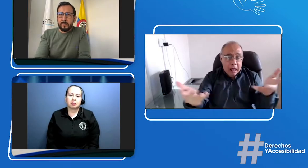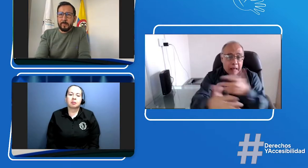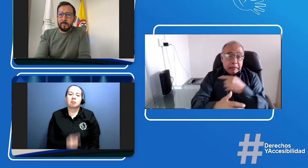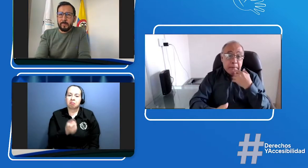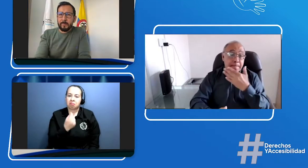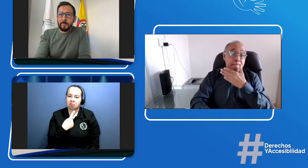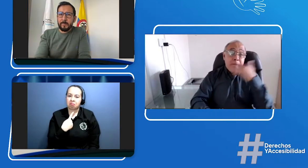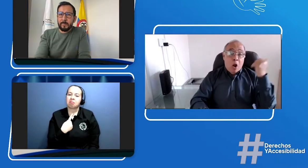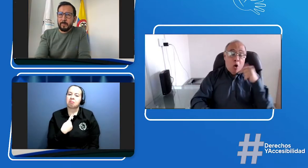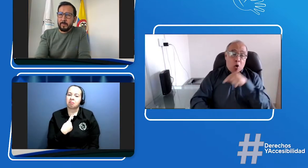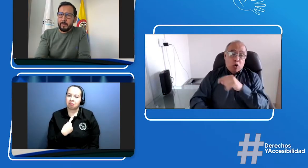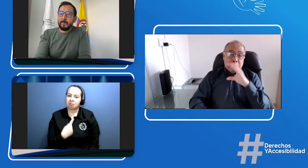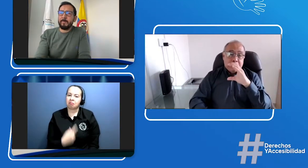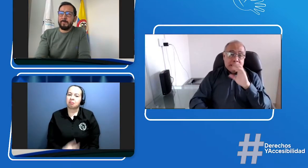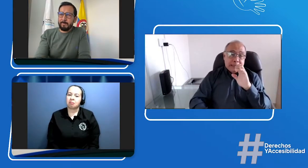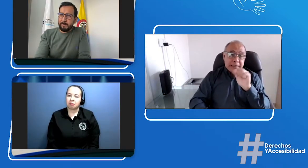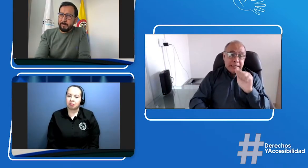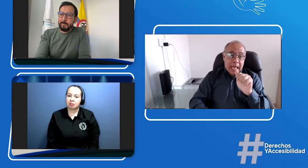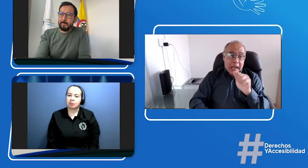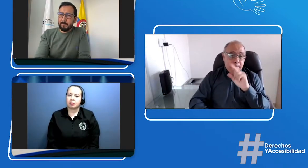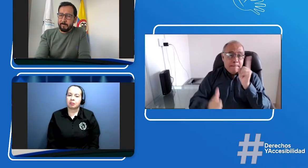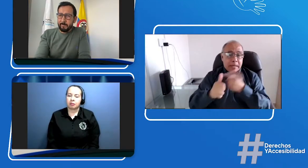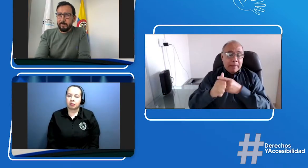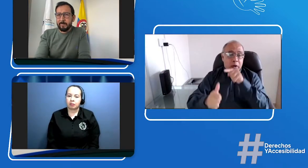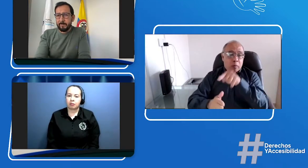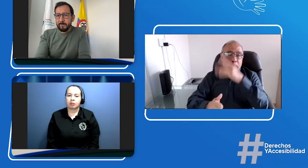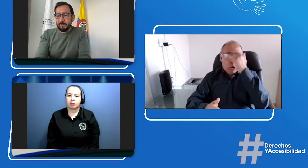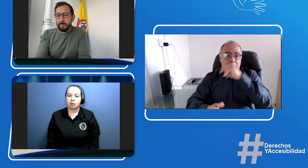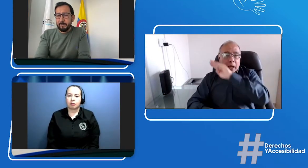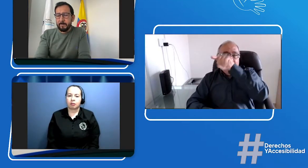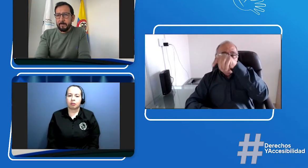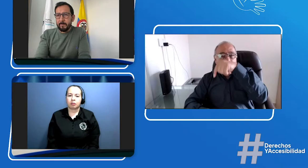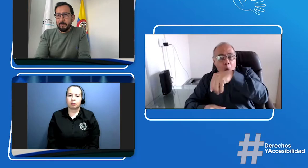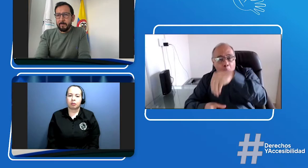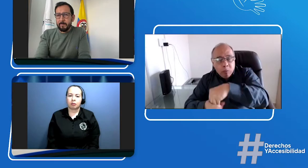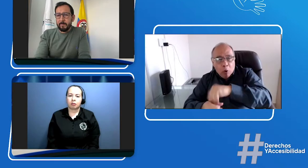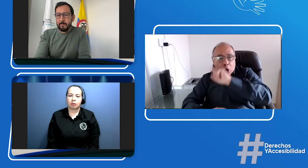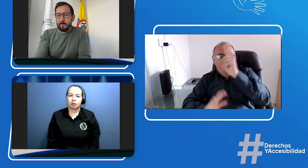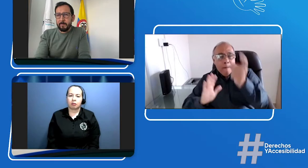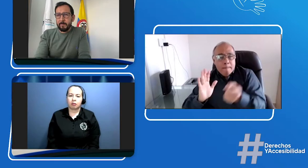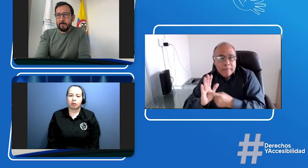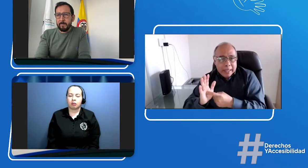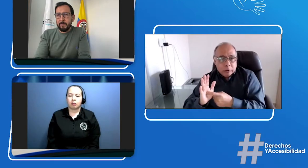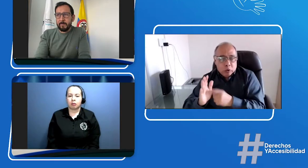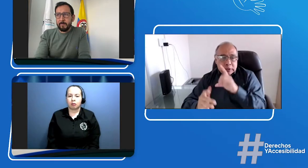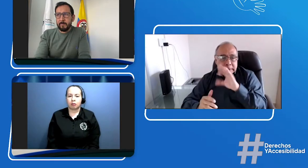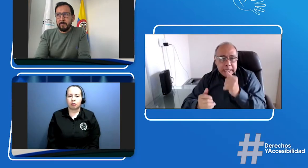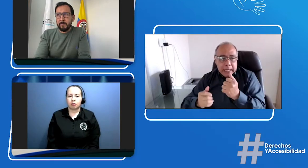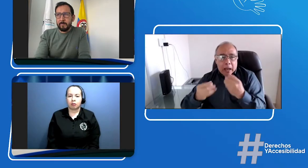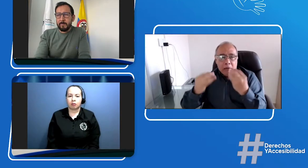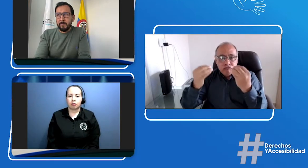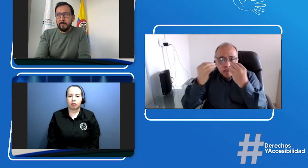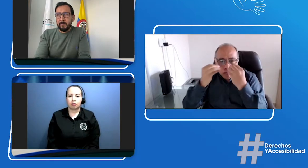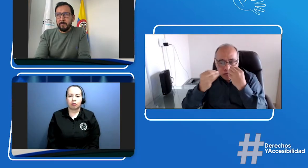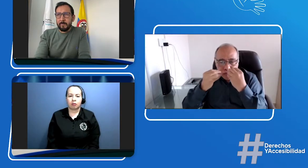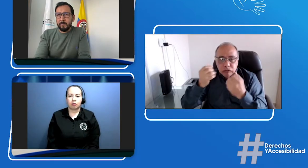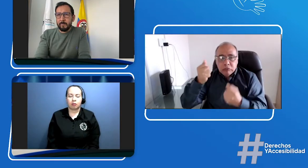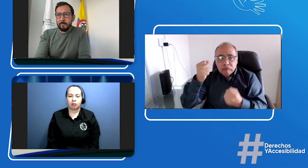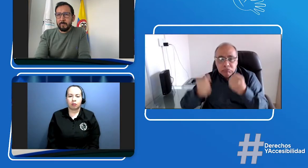preguntado, sentimos que hay mucha confusión ahí, porque algunos dicen, hay que ir primero al OCEA, completar primero todos los